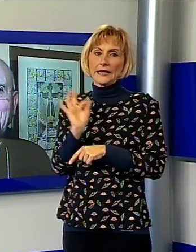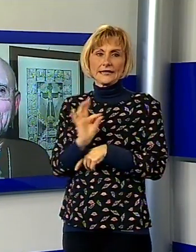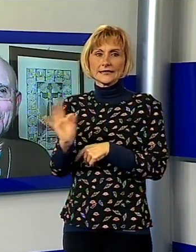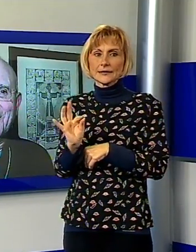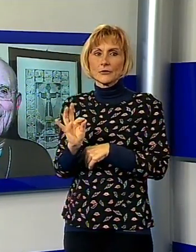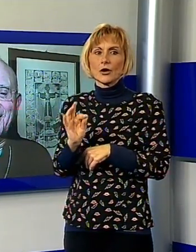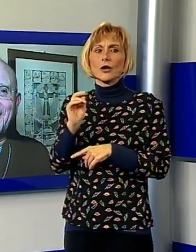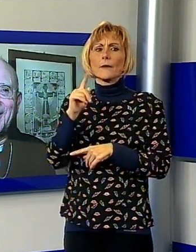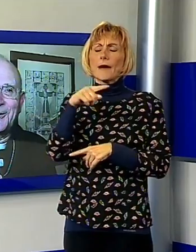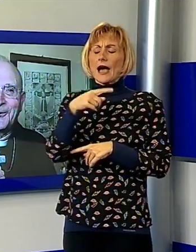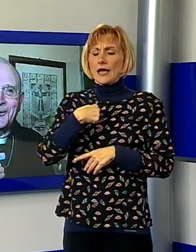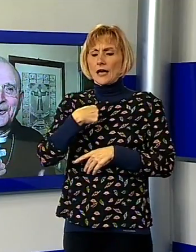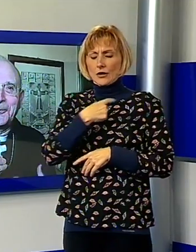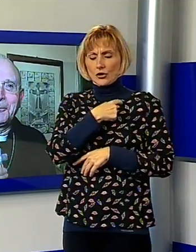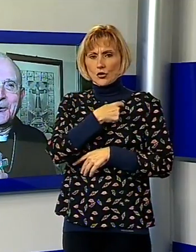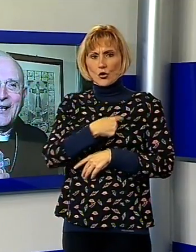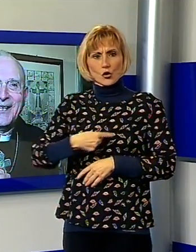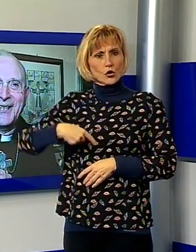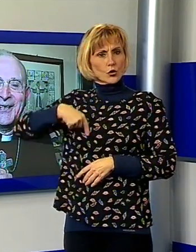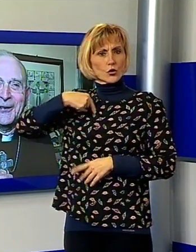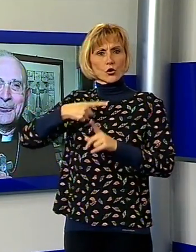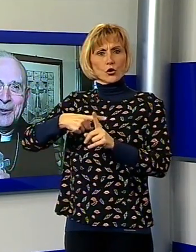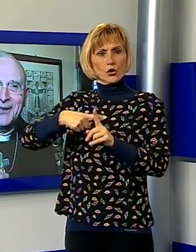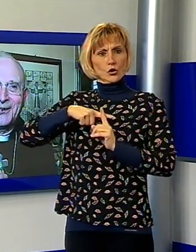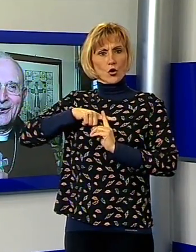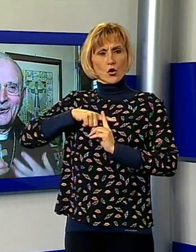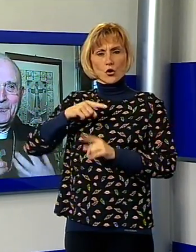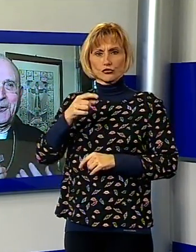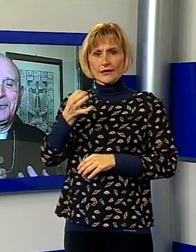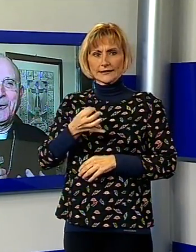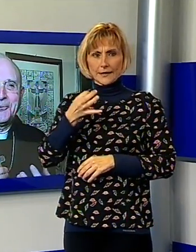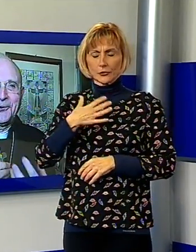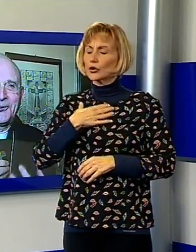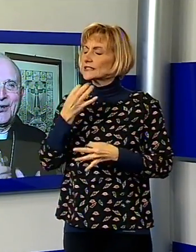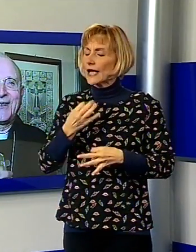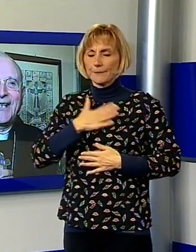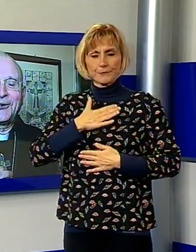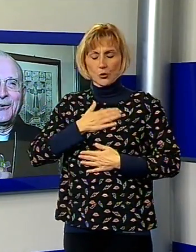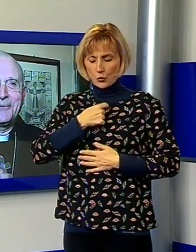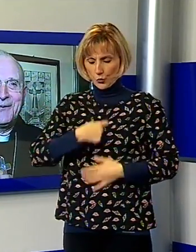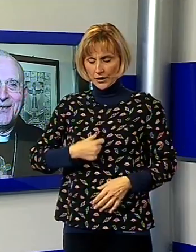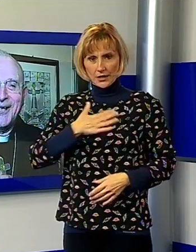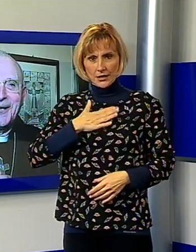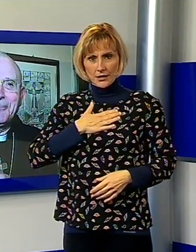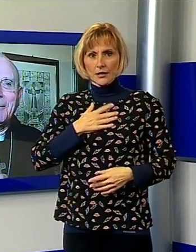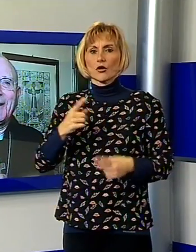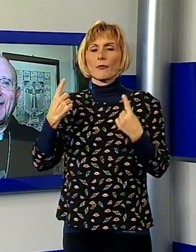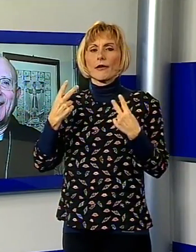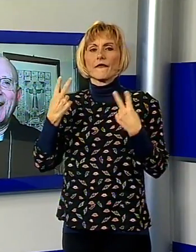croce che io sono solito portare qui, proprio centrato sulla mia vita, ma penso alla